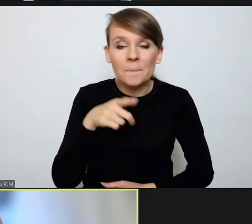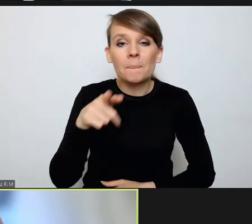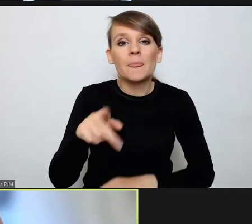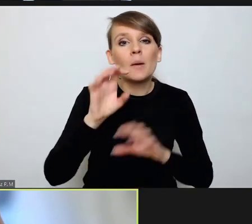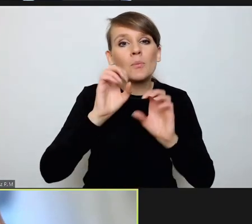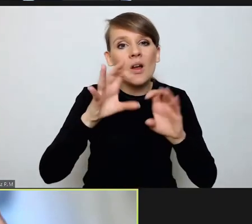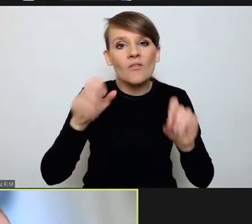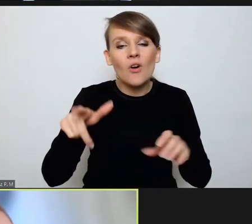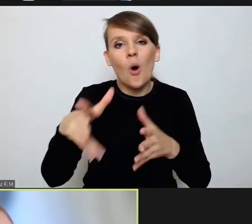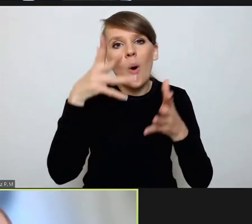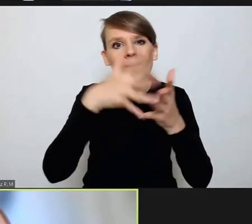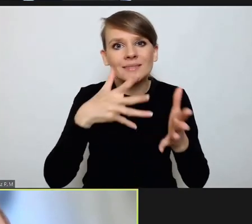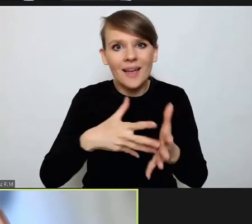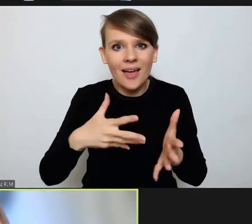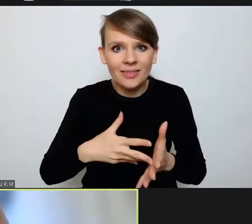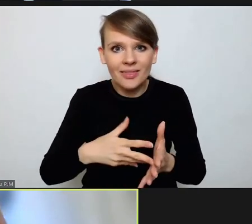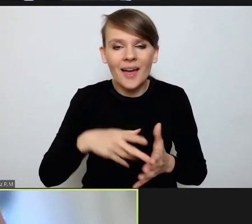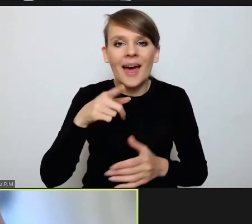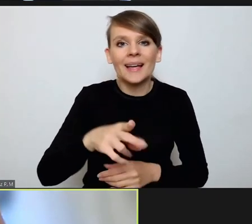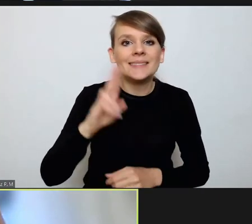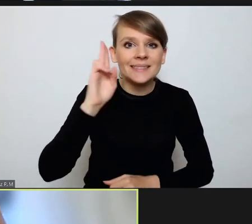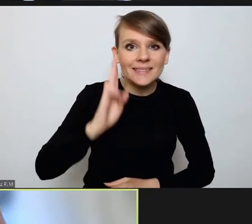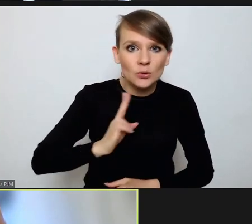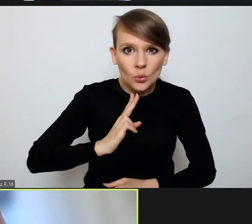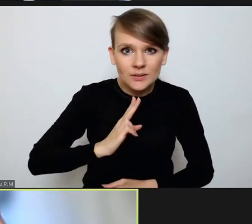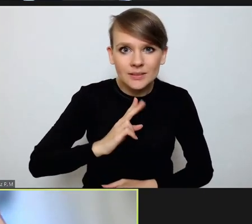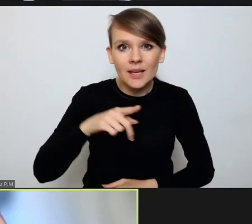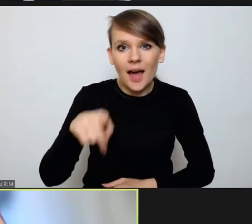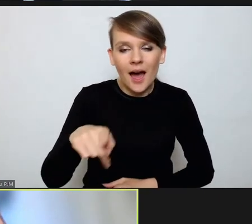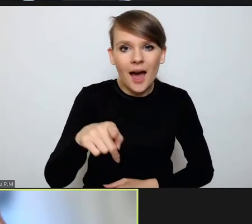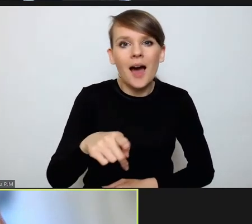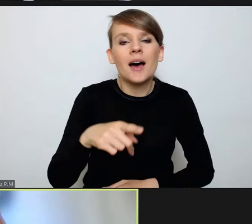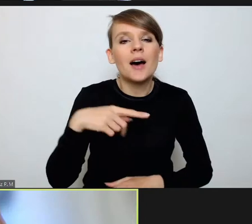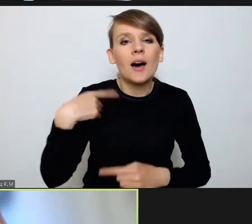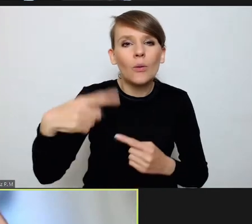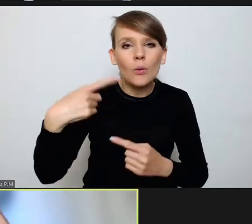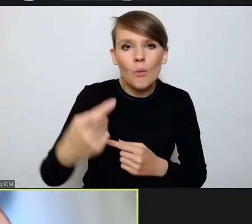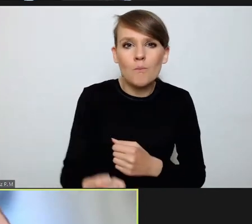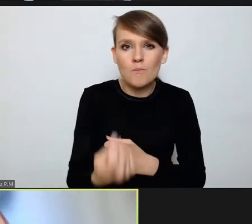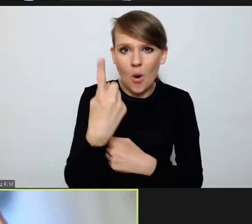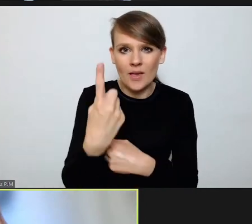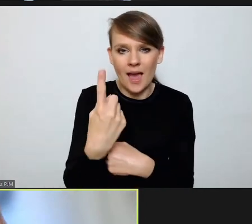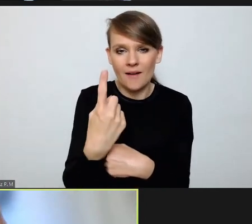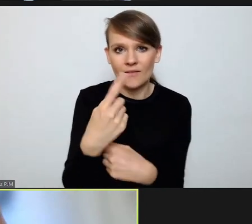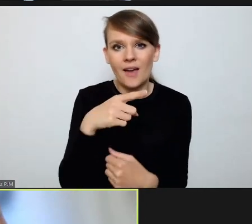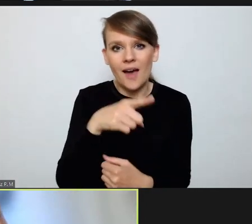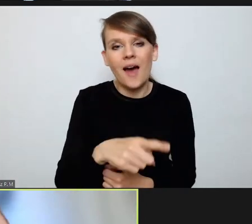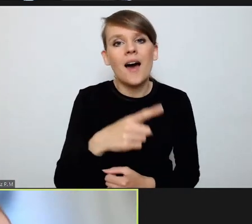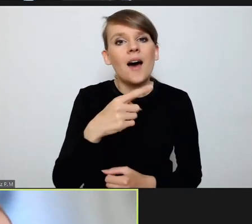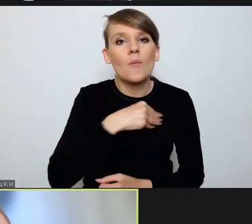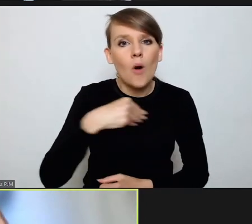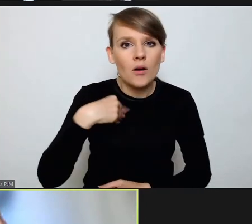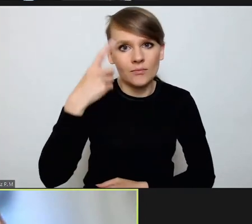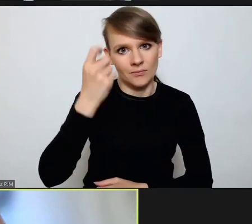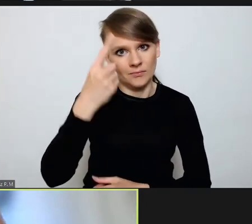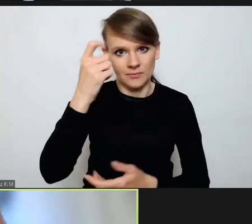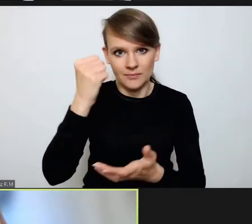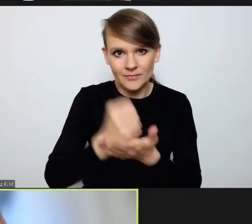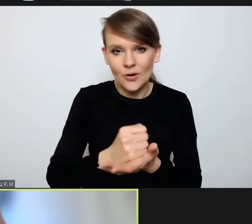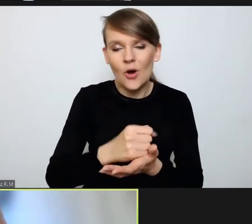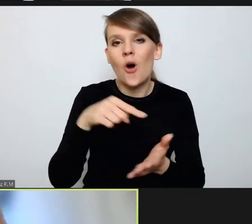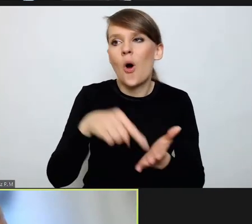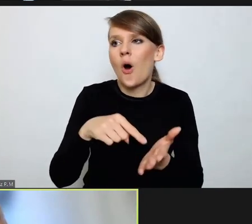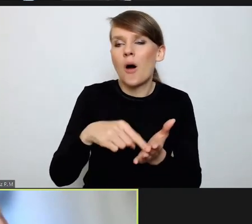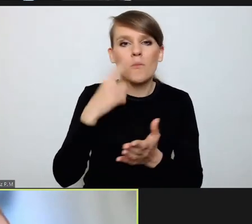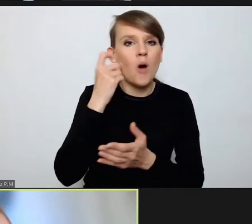profesora funkcjonowania instytucji, która co jakiś czas pojawia się w koncepcji legislacyjnej w Polsce jako lek na